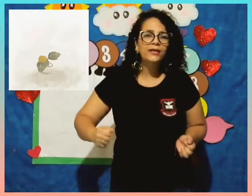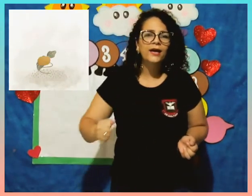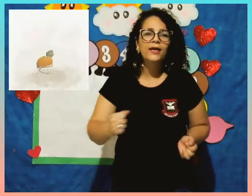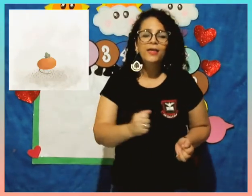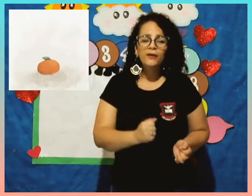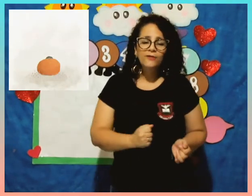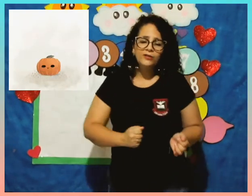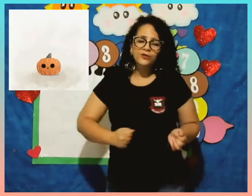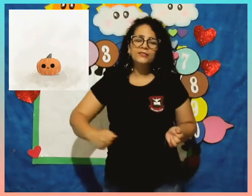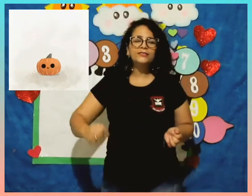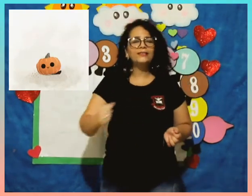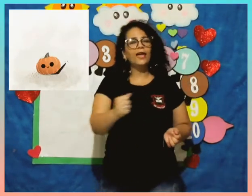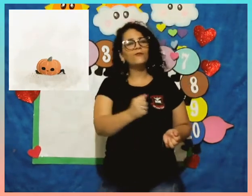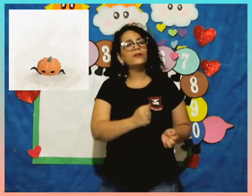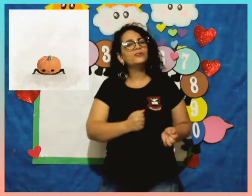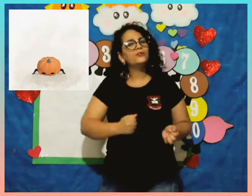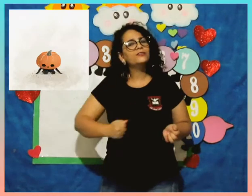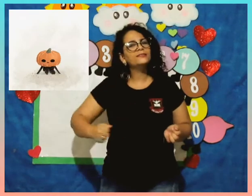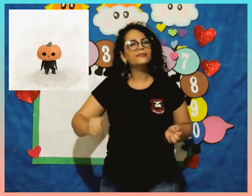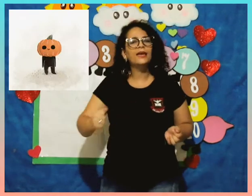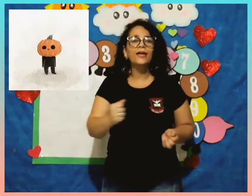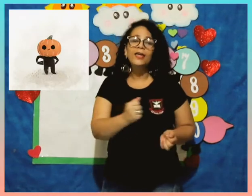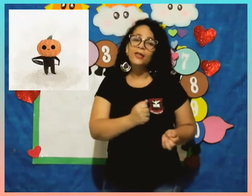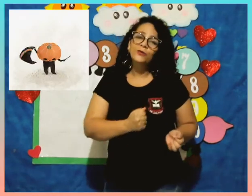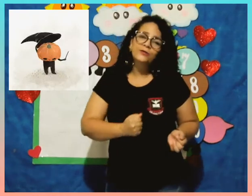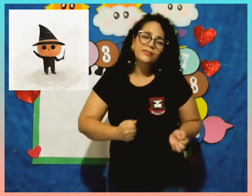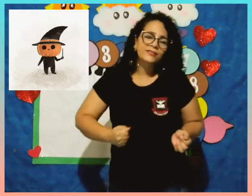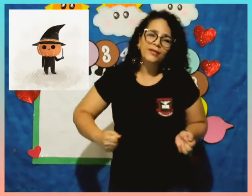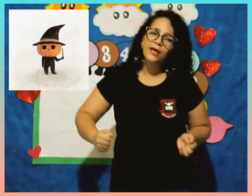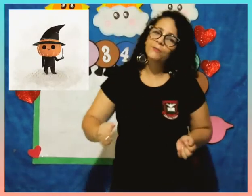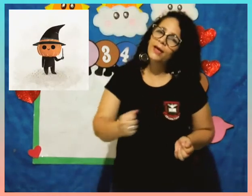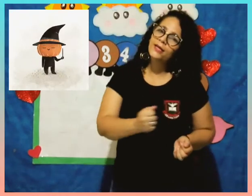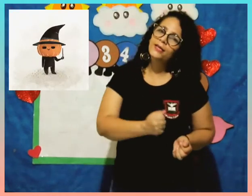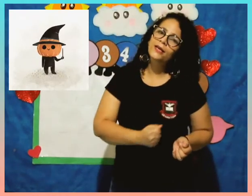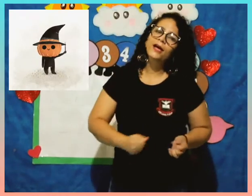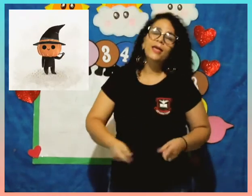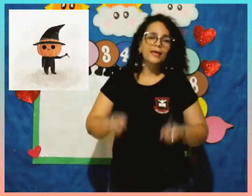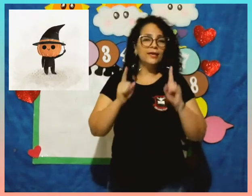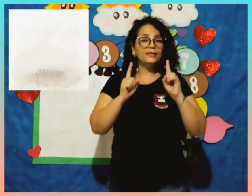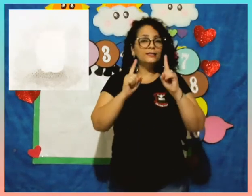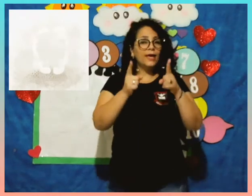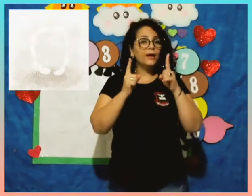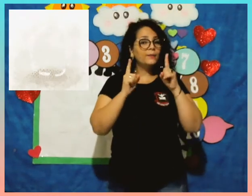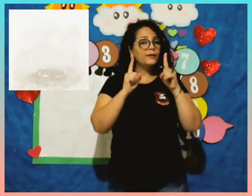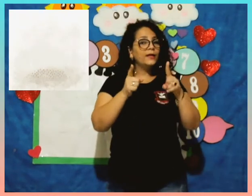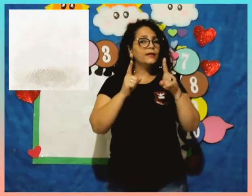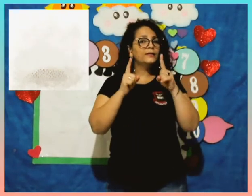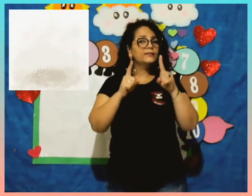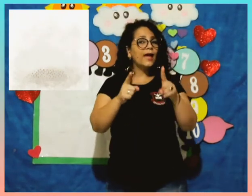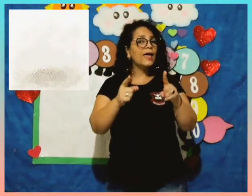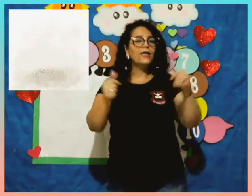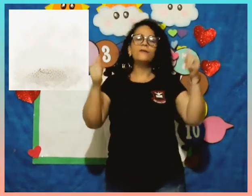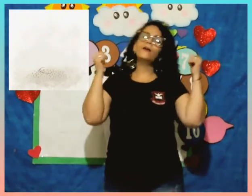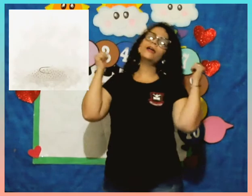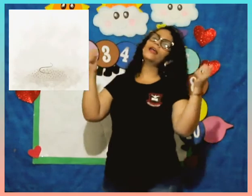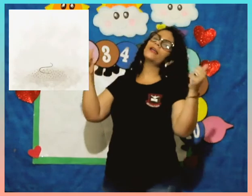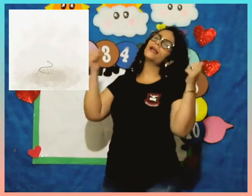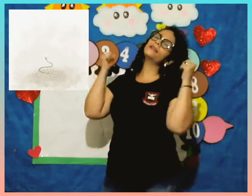Faz doce sinhá, faz doce sinhá, faz doce sinhá Maria Quem quiser aprender a dançar, vai na casa